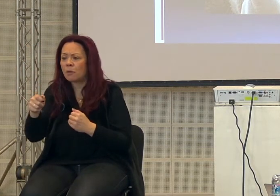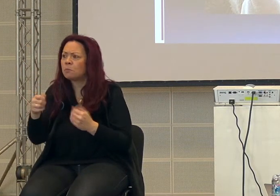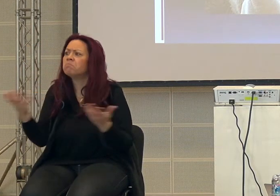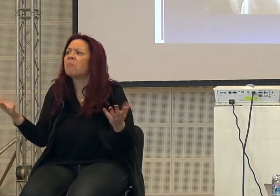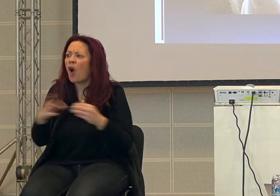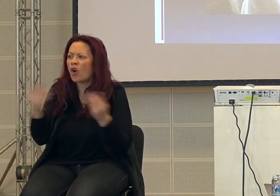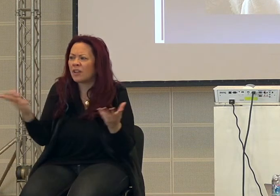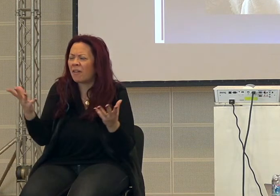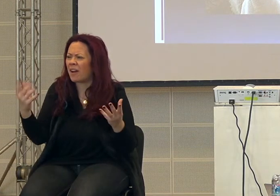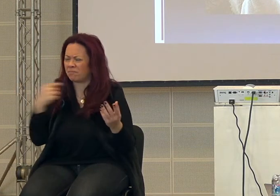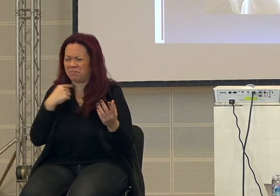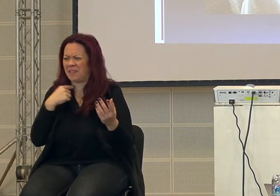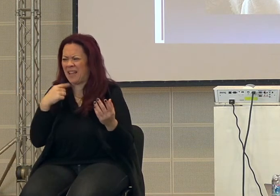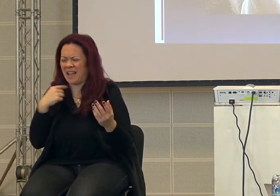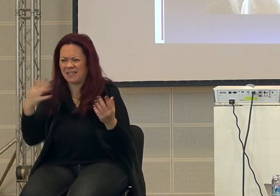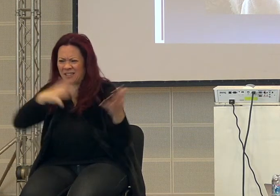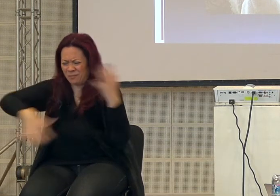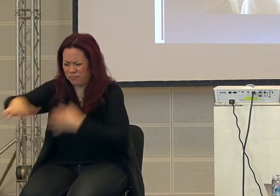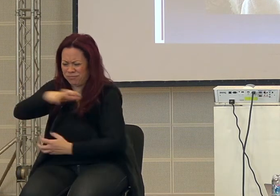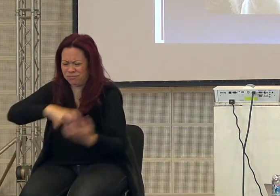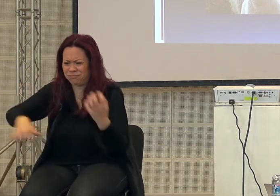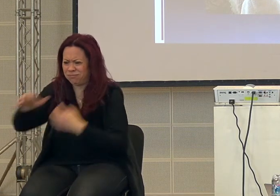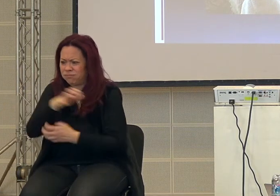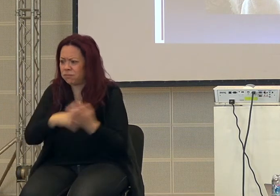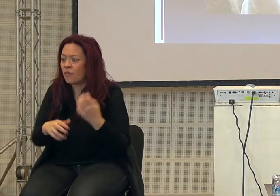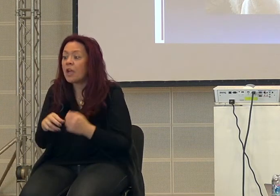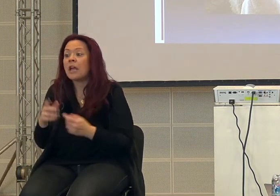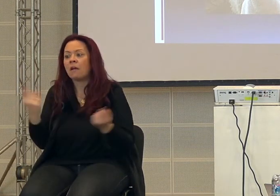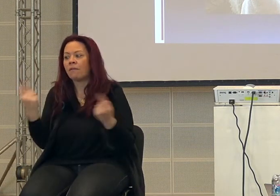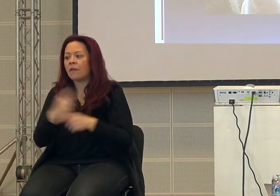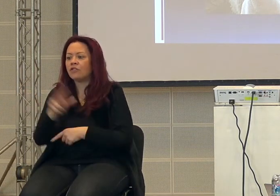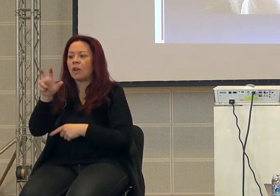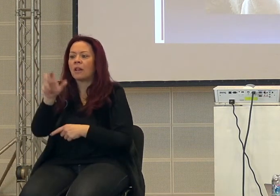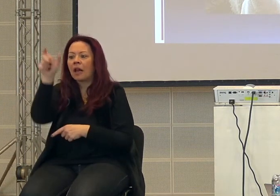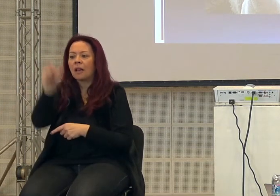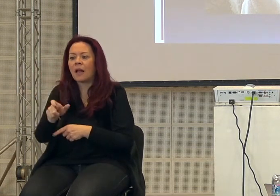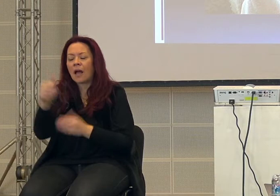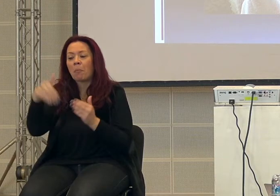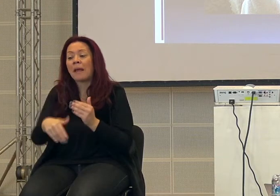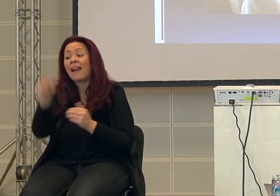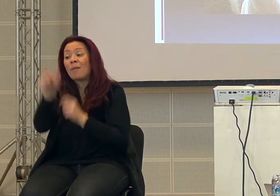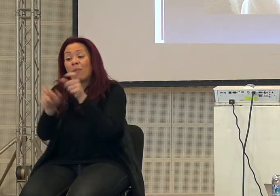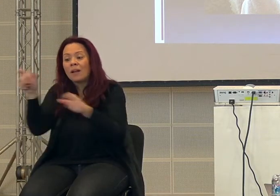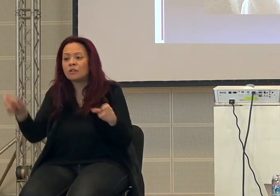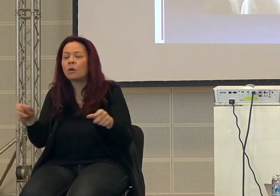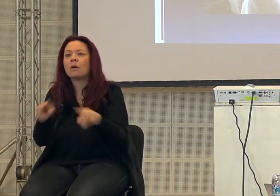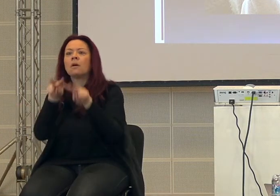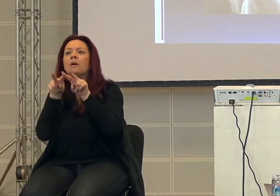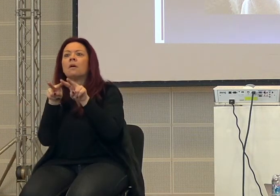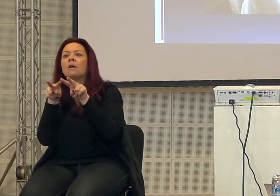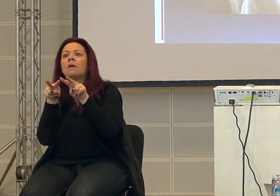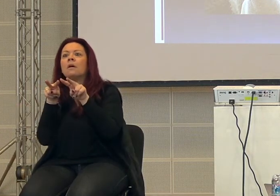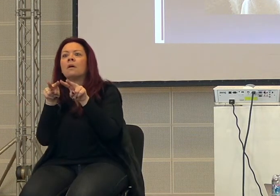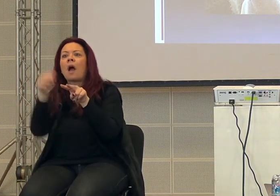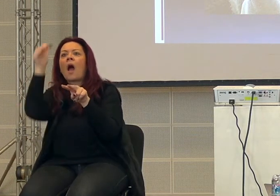pandemonio che è inimmaginabile, 30 mila persone invece stanno lì buone a